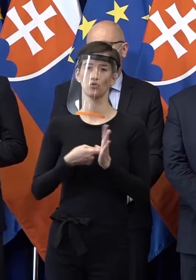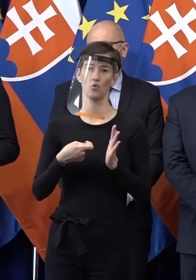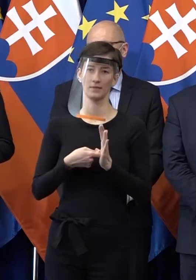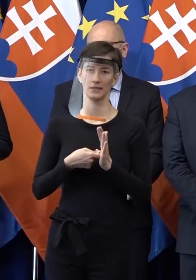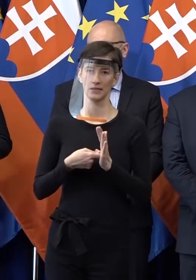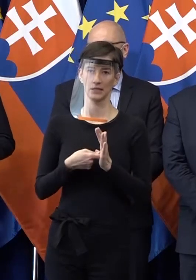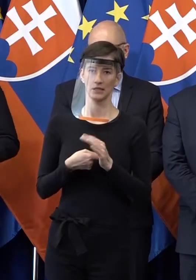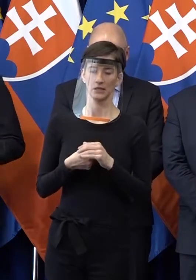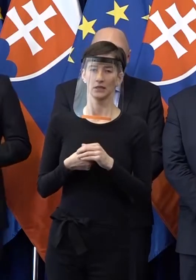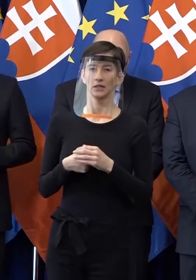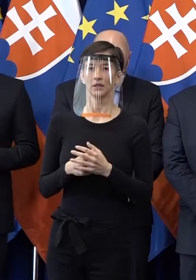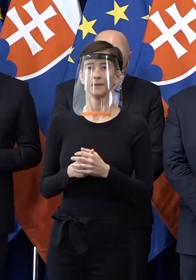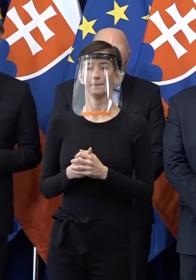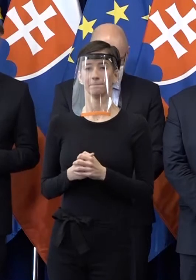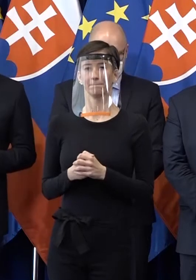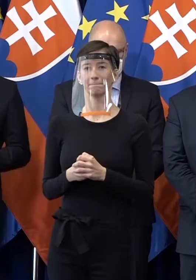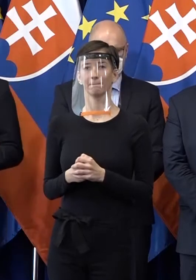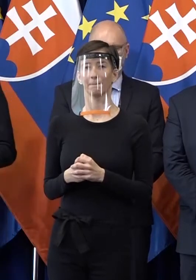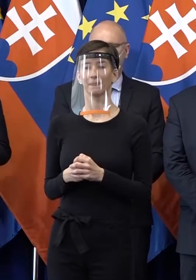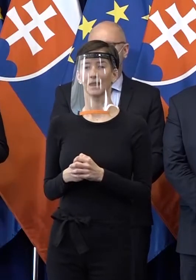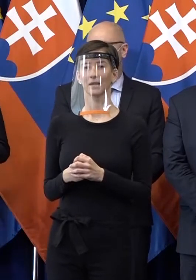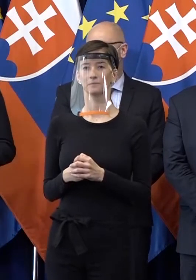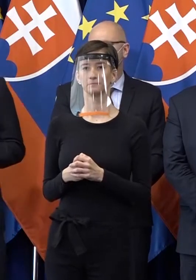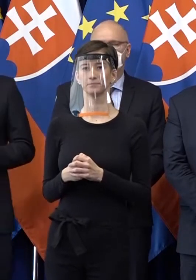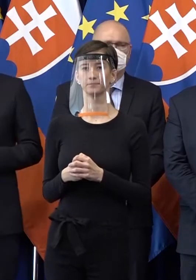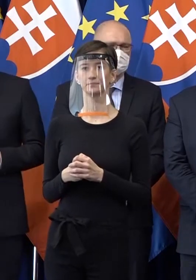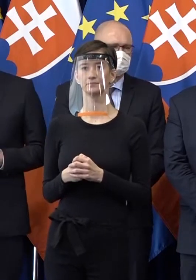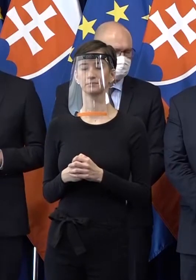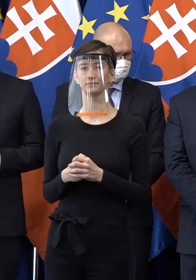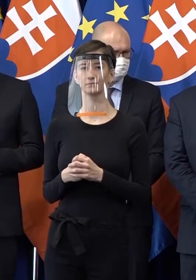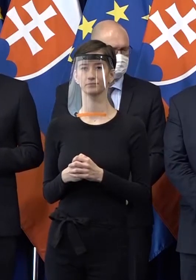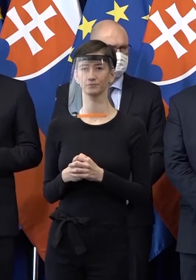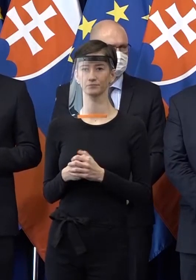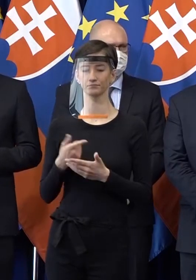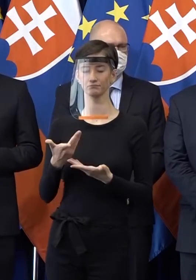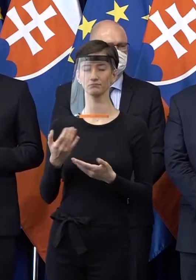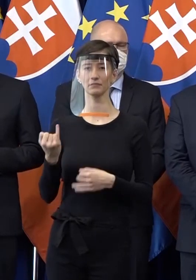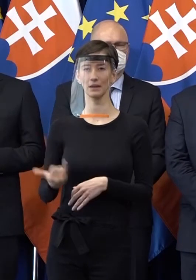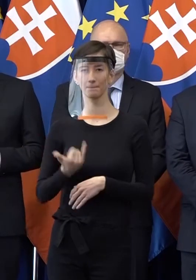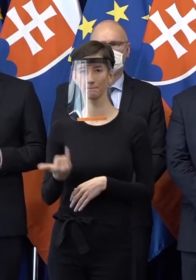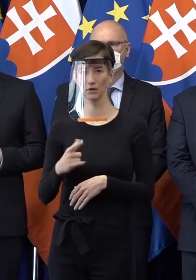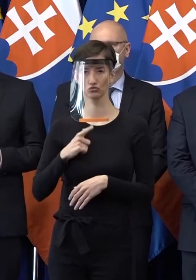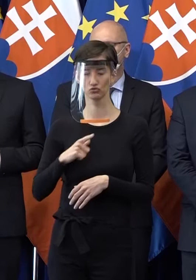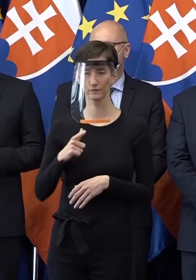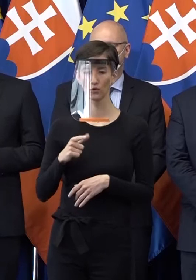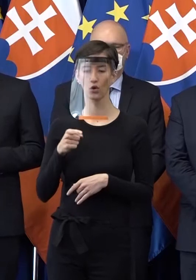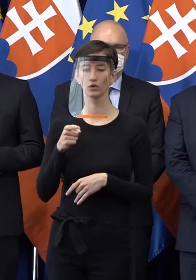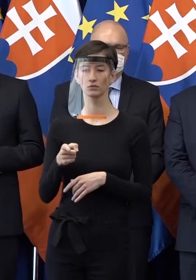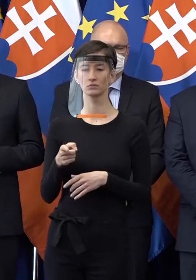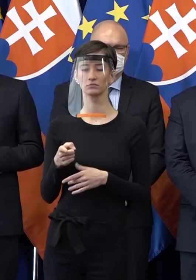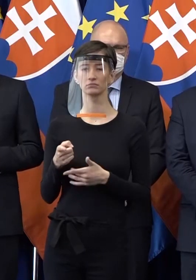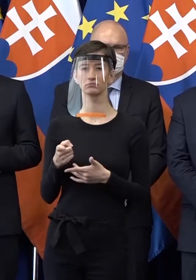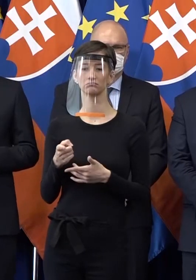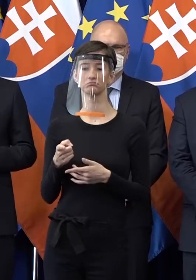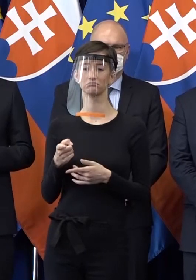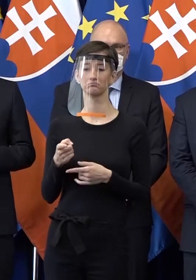mentálny prediel tejto tlačovky. Aby ste vedeli, ako to v podstate prebieha. Že v tom bežnom živote, tak možno do ktorého